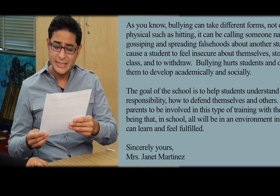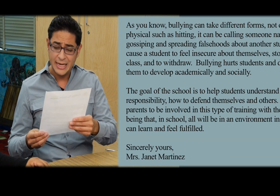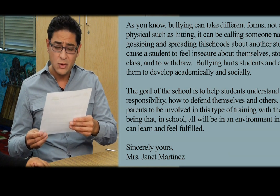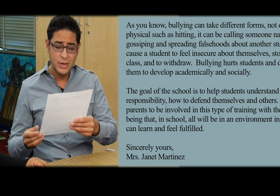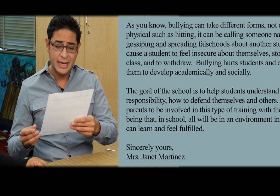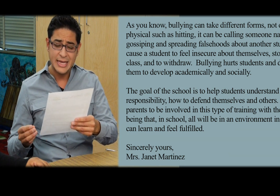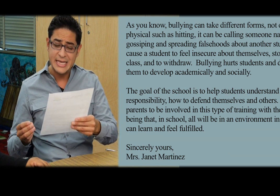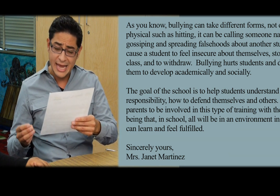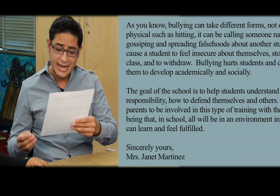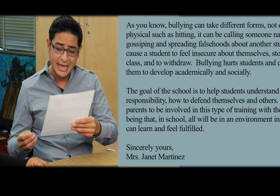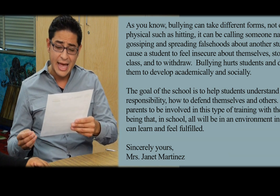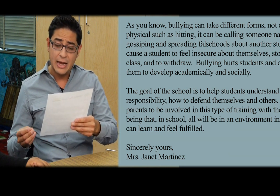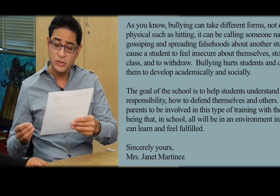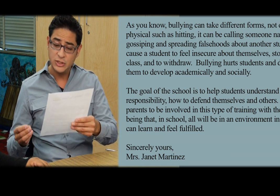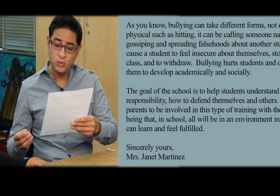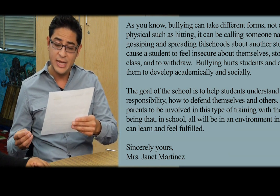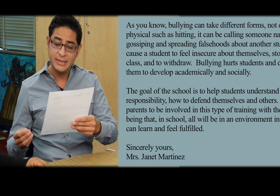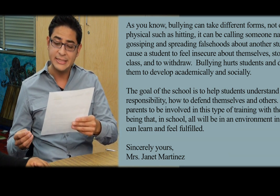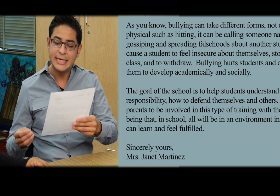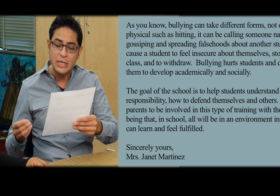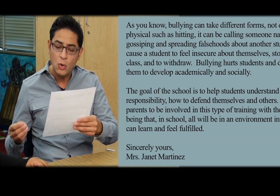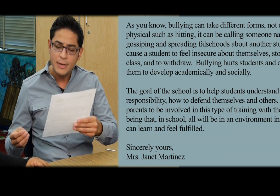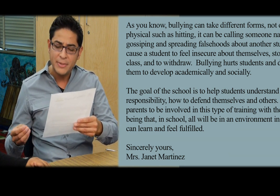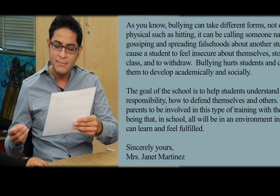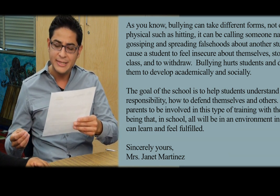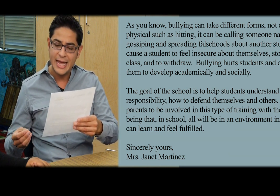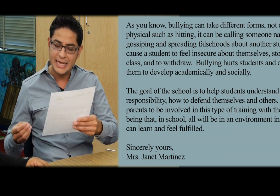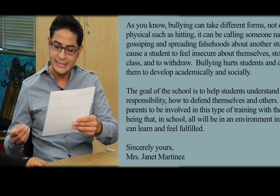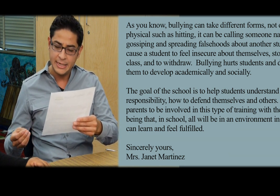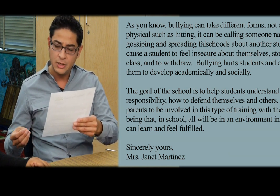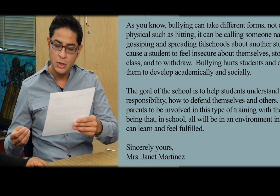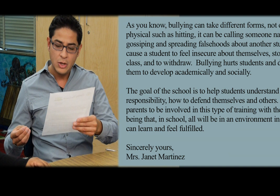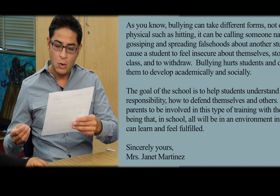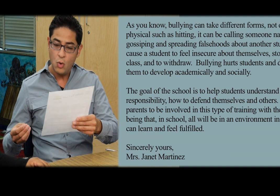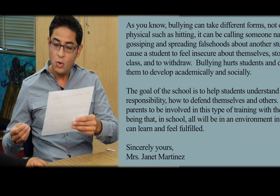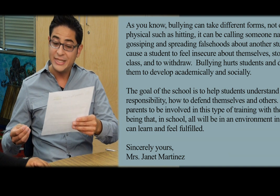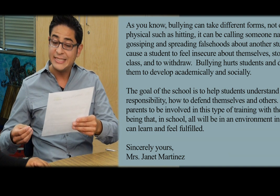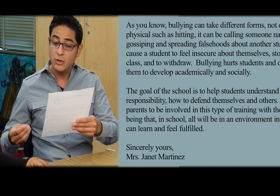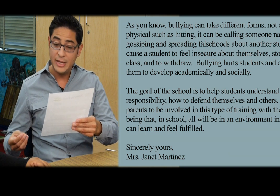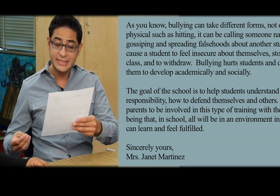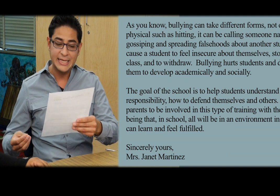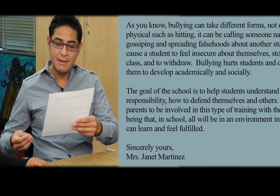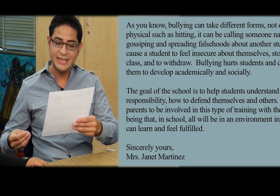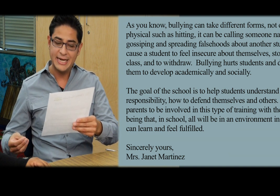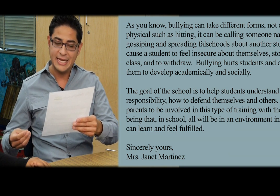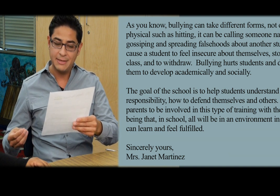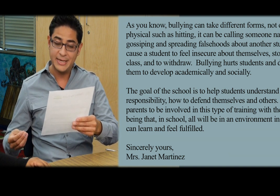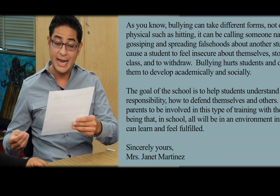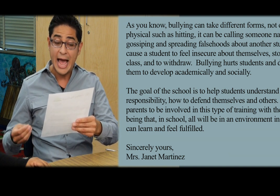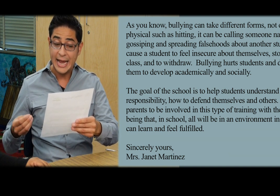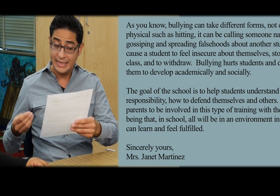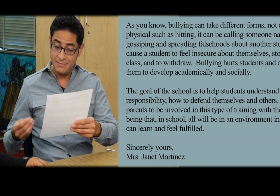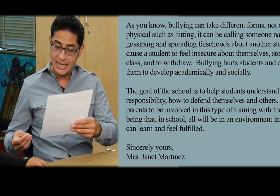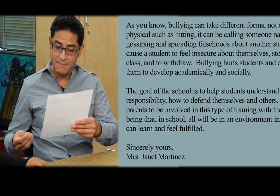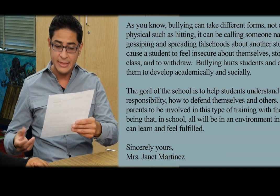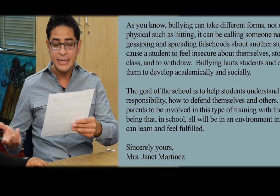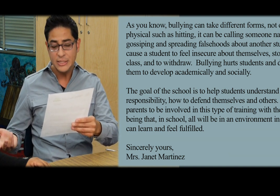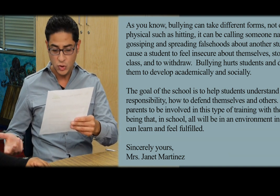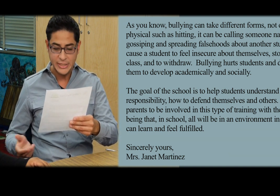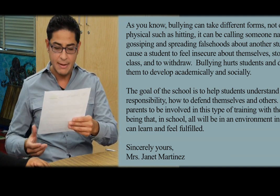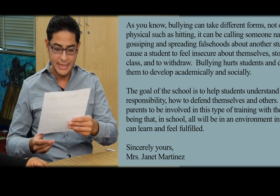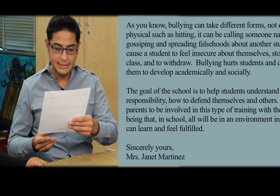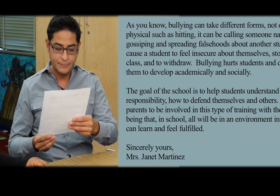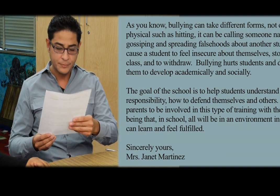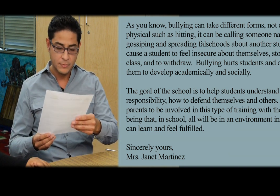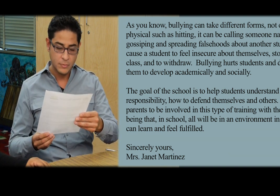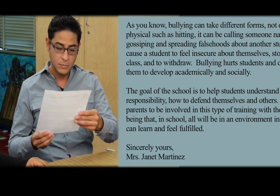acoso es algo que hiere a los estudiantes y no les permite hacer o desarrollarse de la manera que deberían académicamente